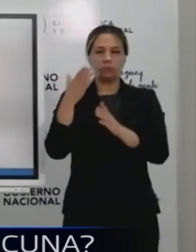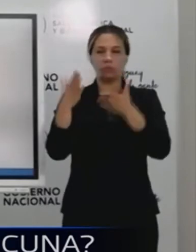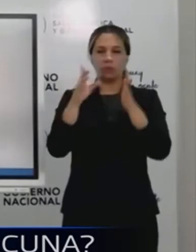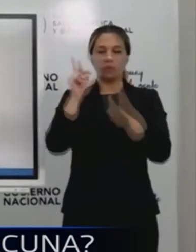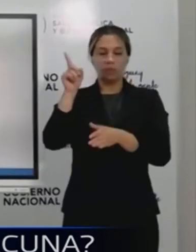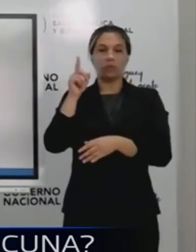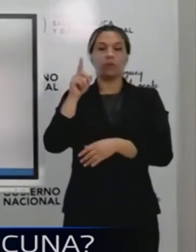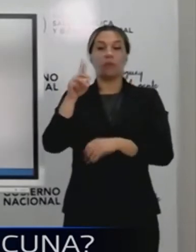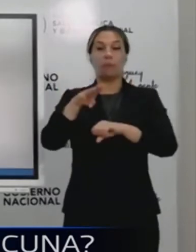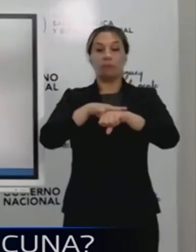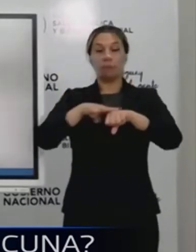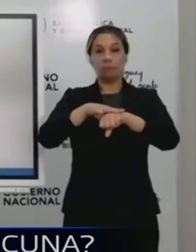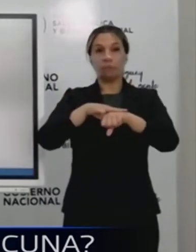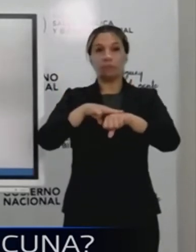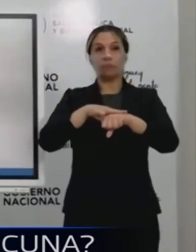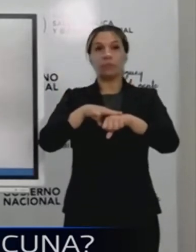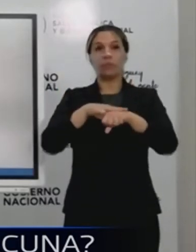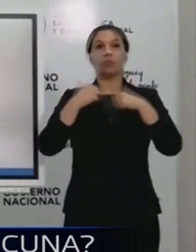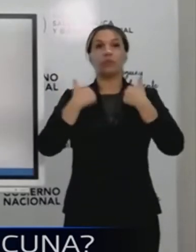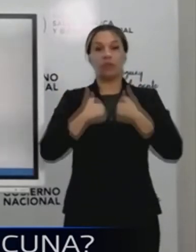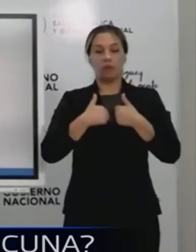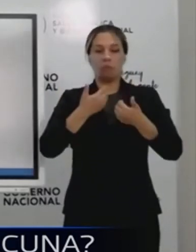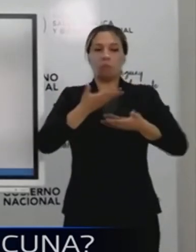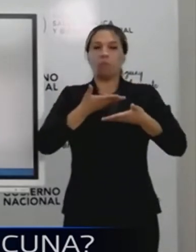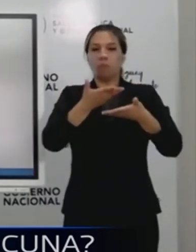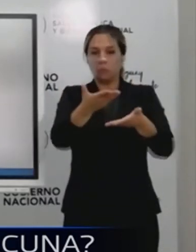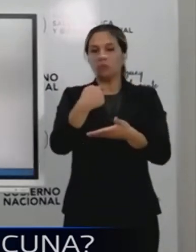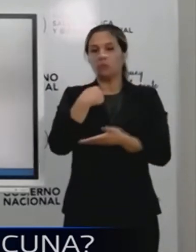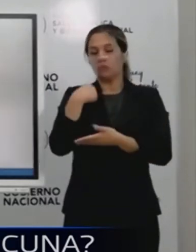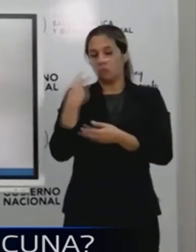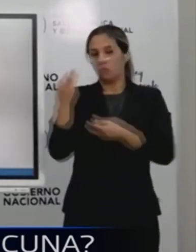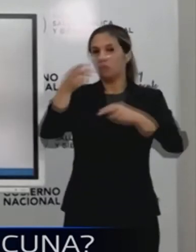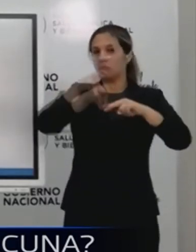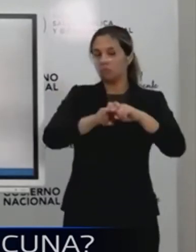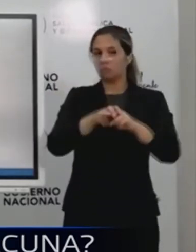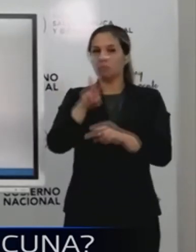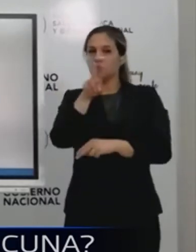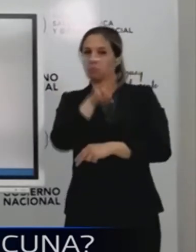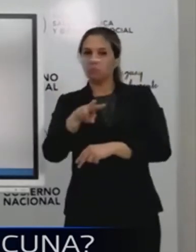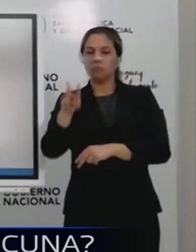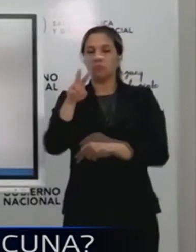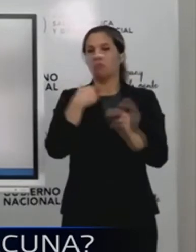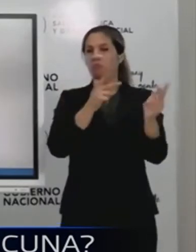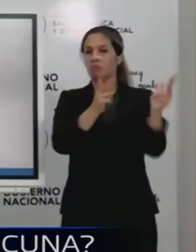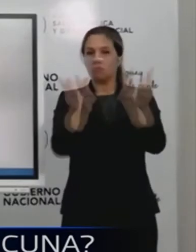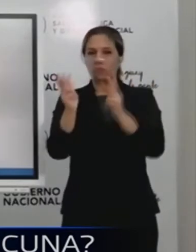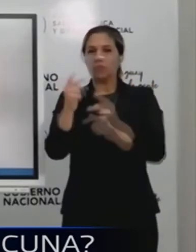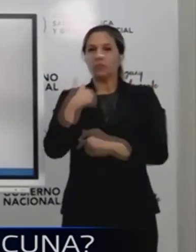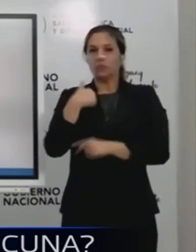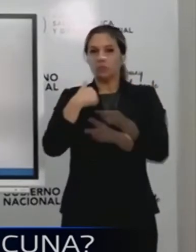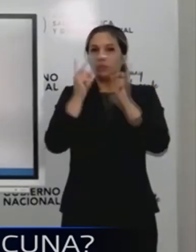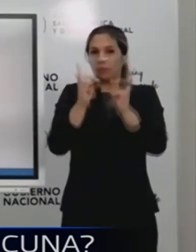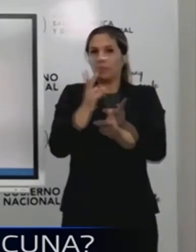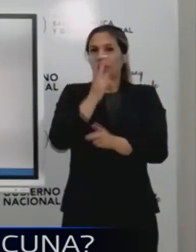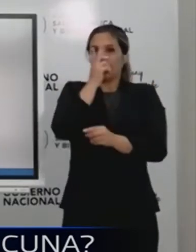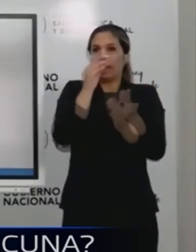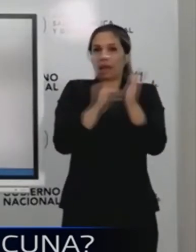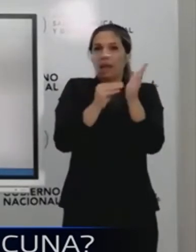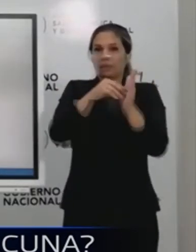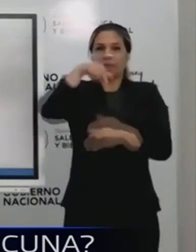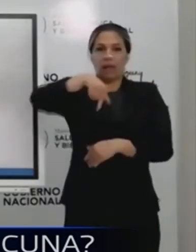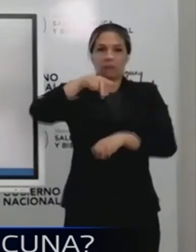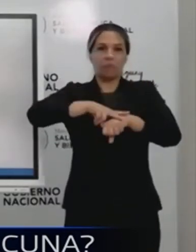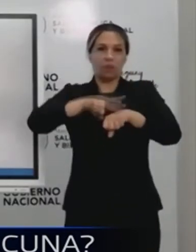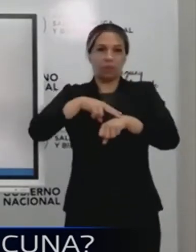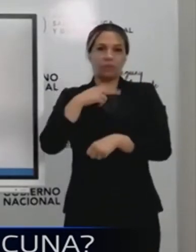menos, que el ministro me invitó a participar y en alguna conversación nosotros queríamos también generar el desarrollo de vacunas en nuestro país.